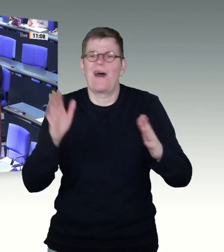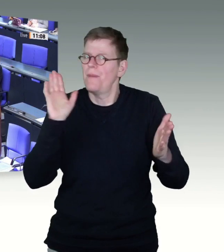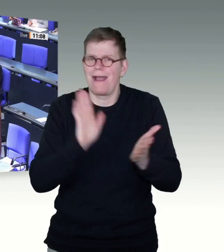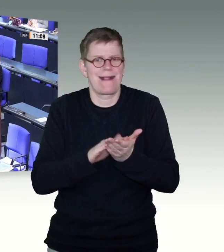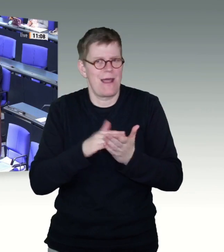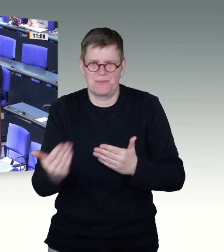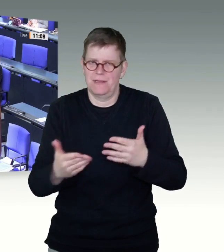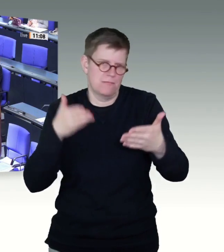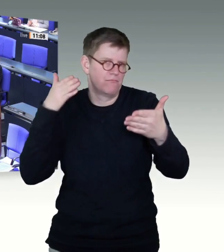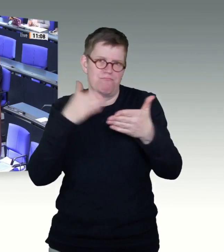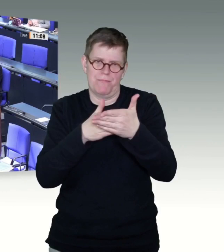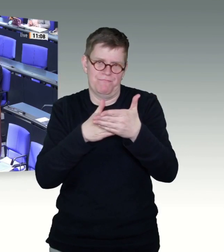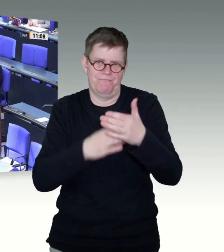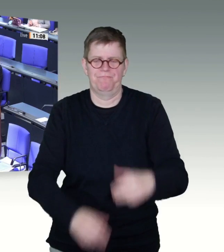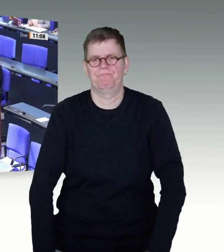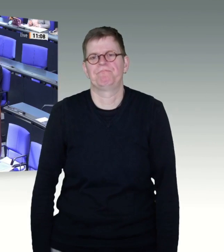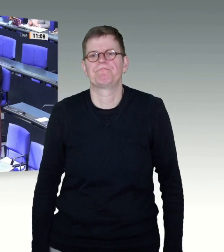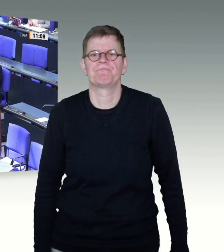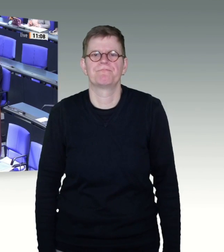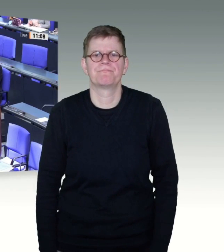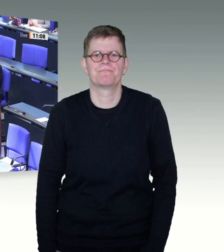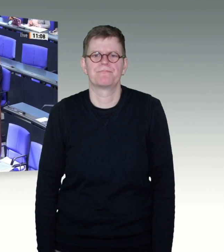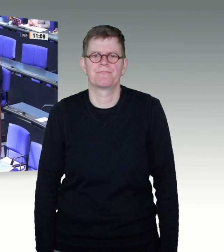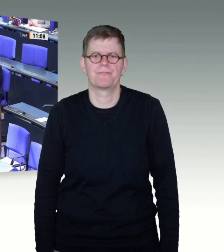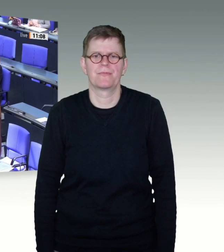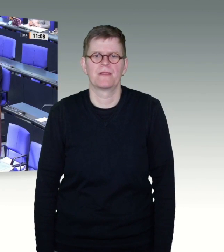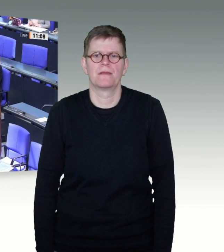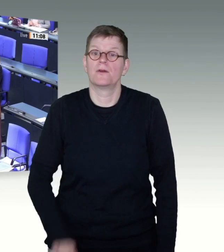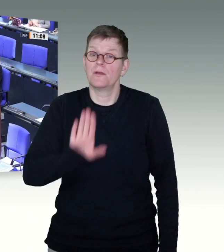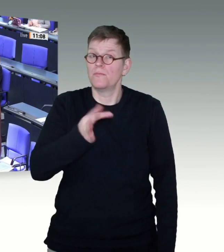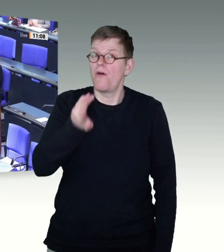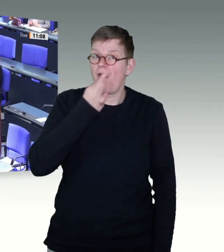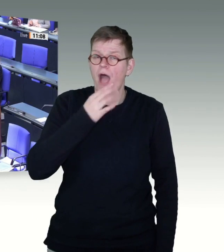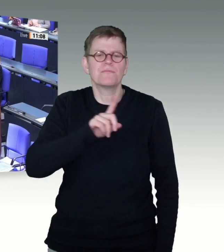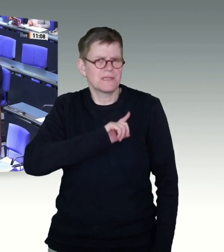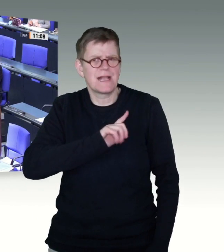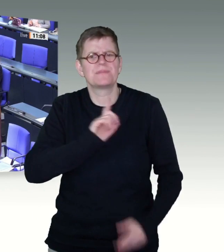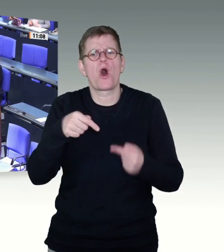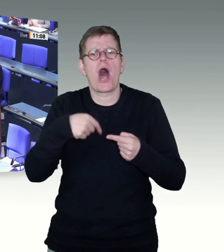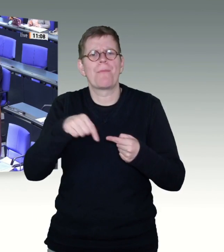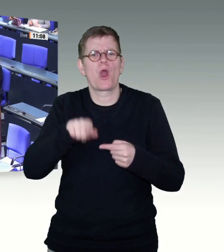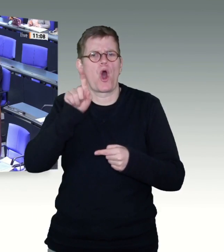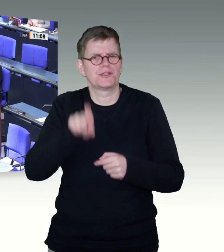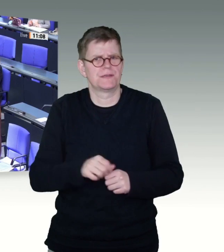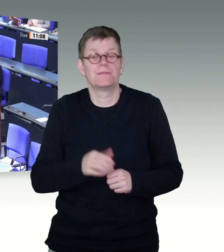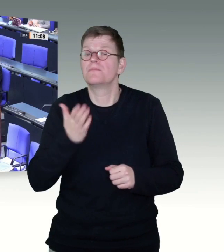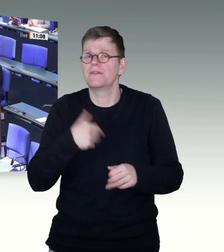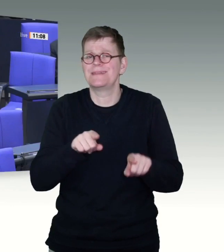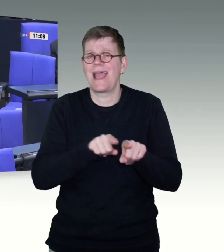Die Antwort auf Ihre Frage, auch ich bin Abgeordnete, und es ging hier um den Antrag der FDP, der sehr konkret